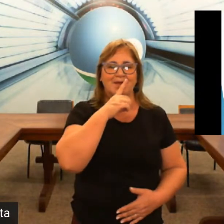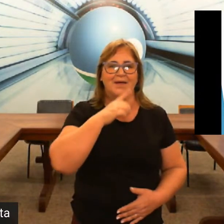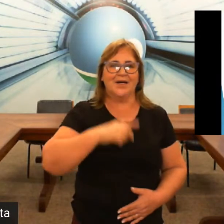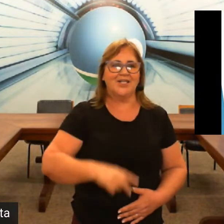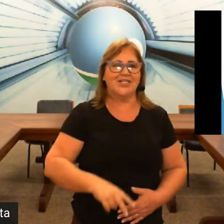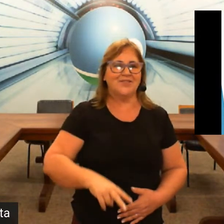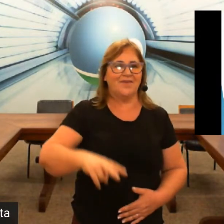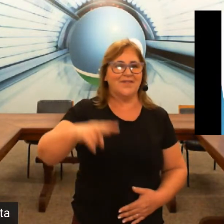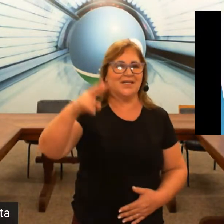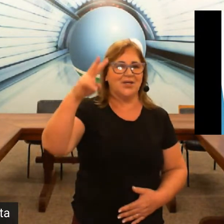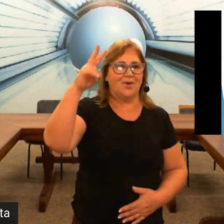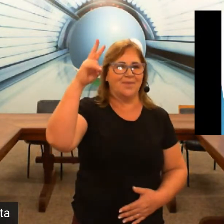a gente vai fazer aqui ó